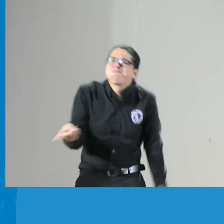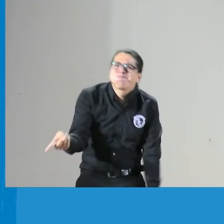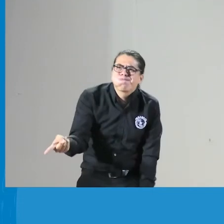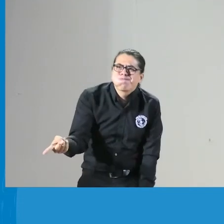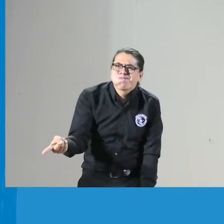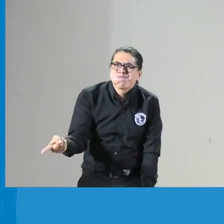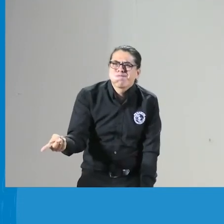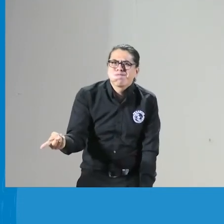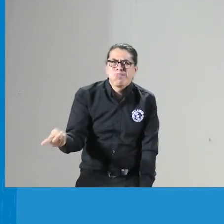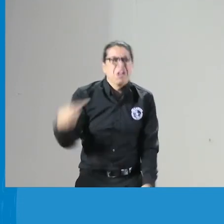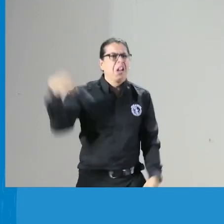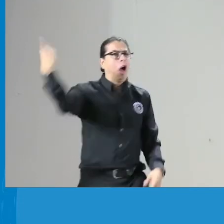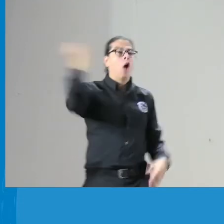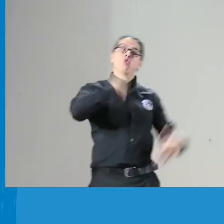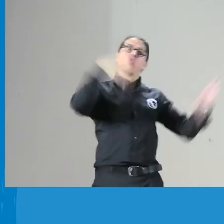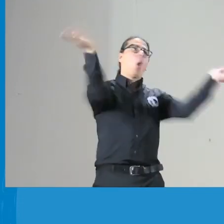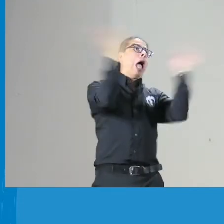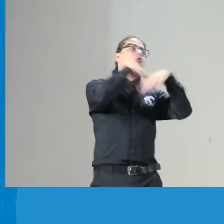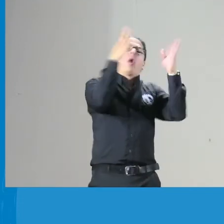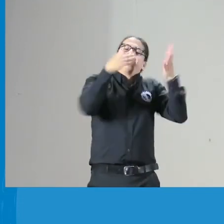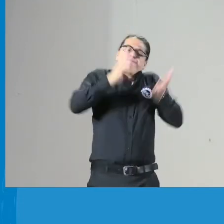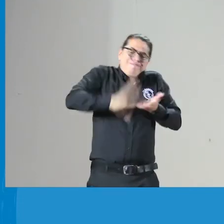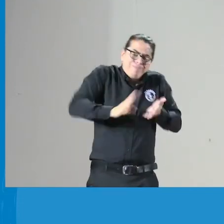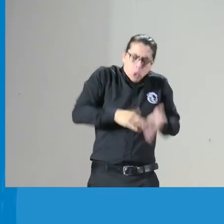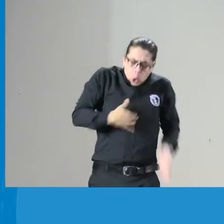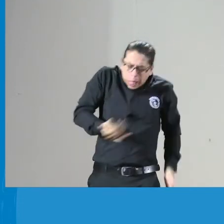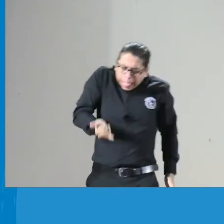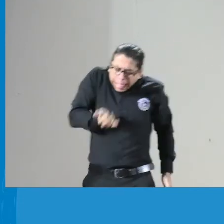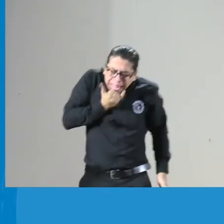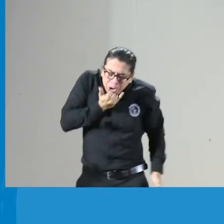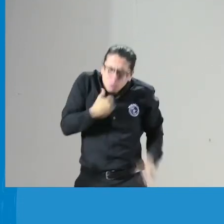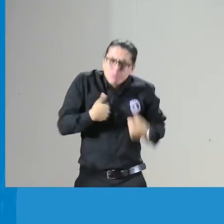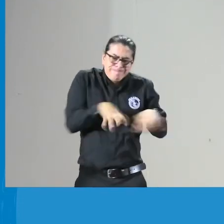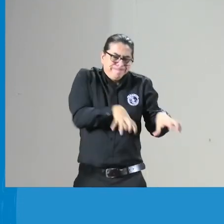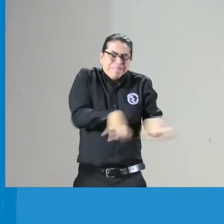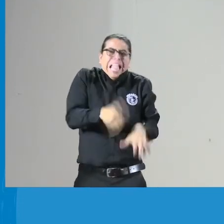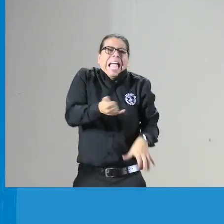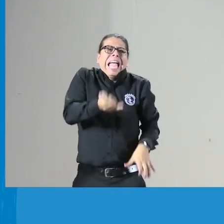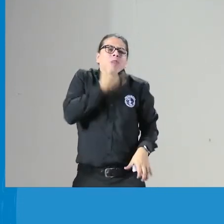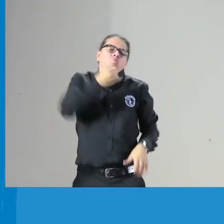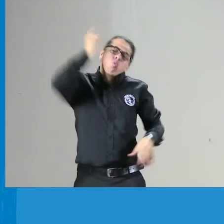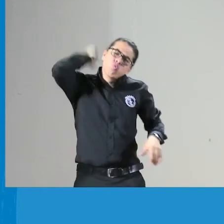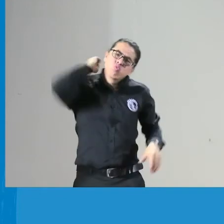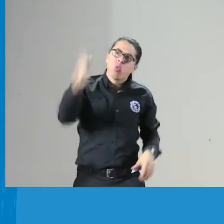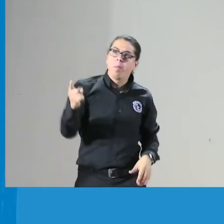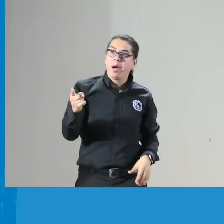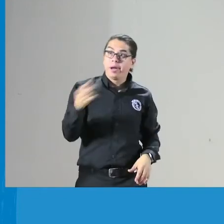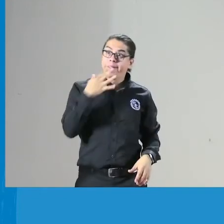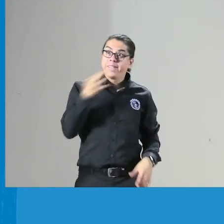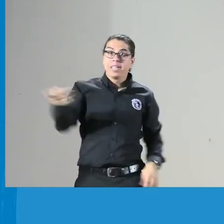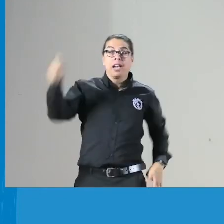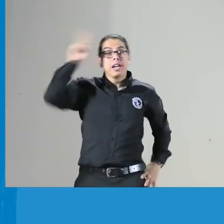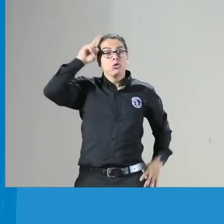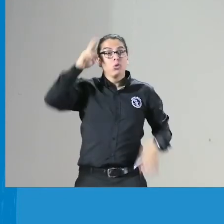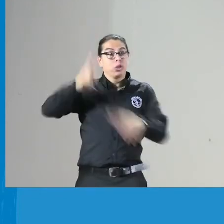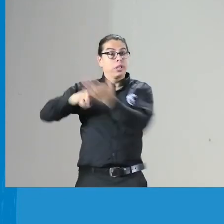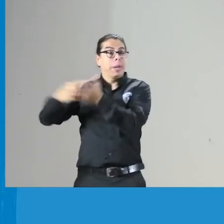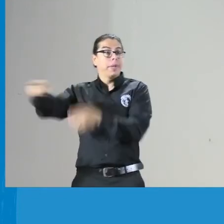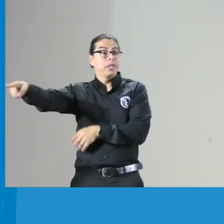esa época ahí está ahí está entonces como vamos a decir es que no hay es que yo hago conductas inapropiadas